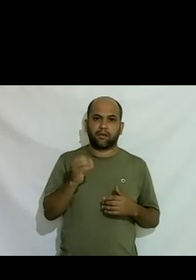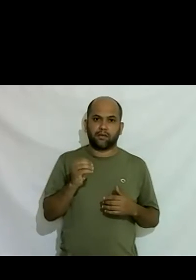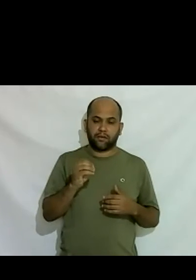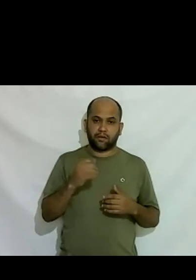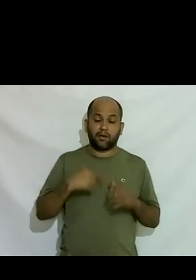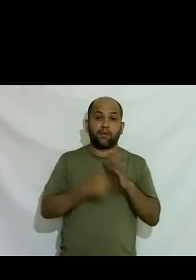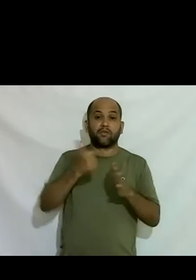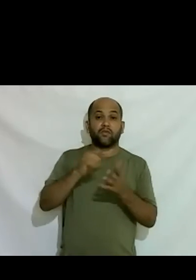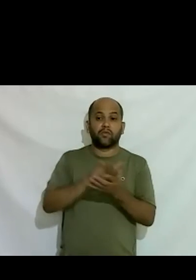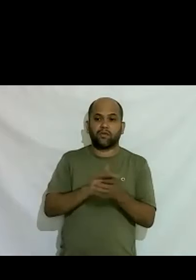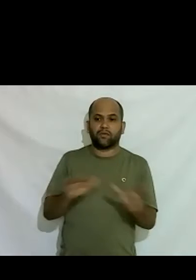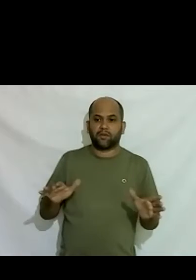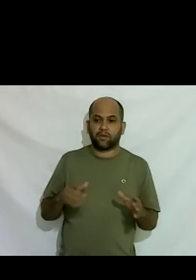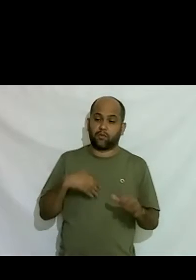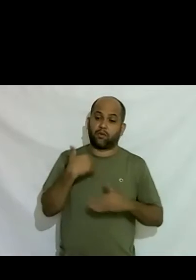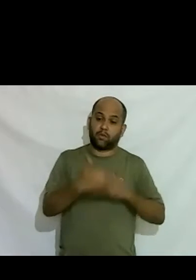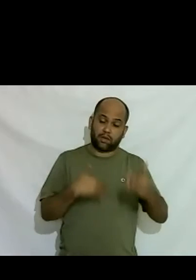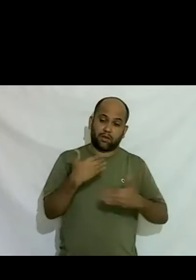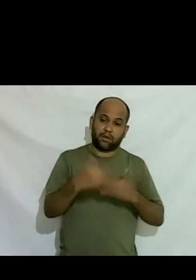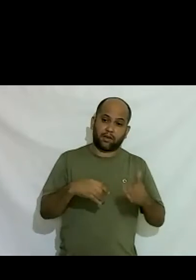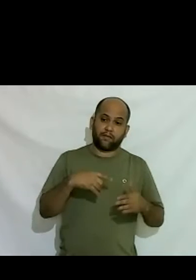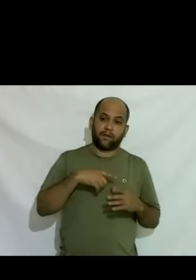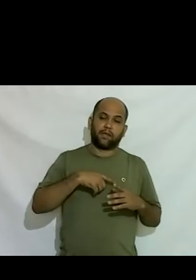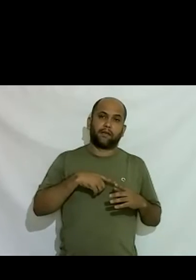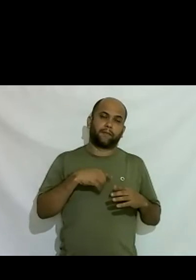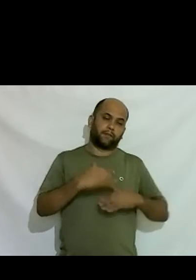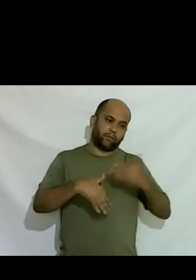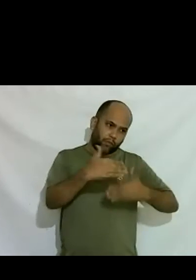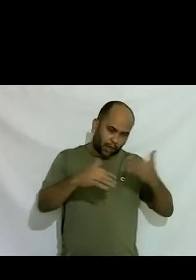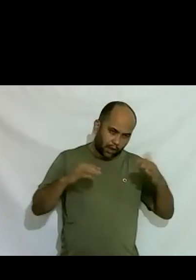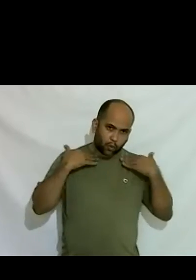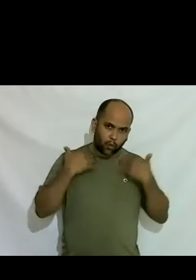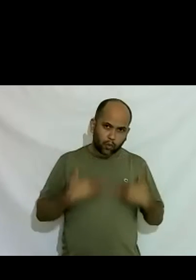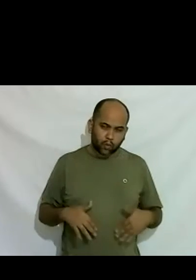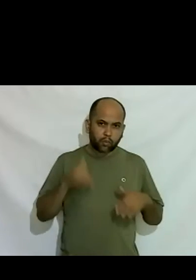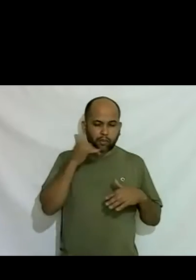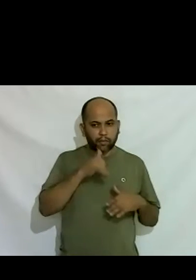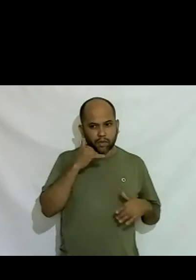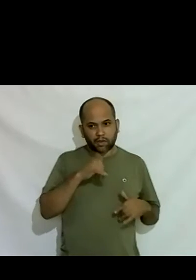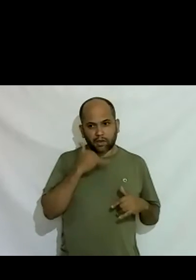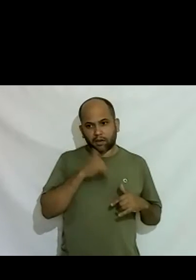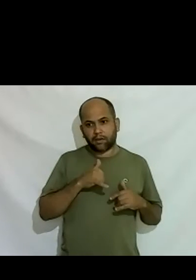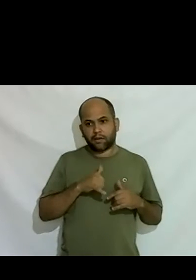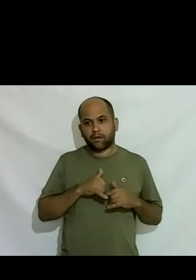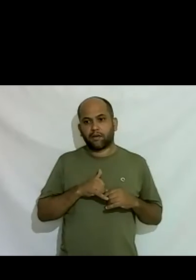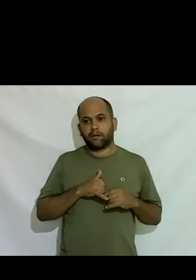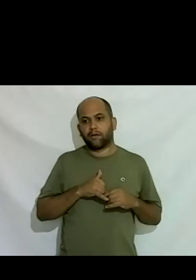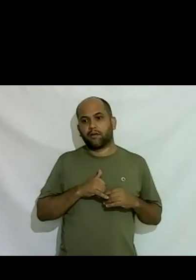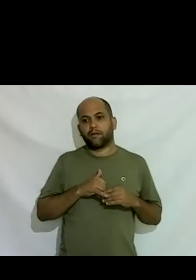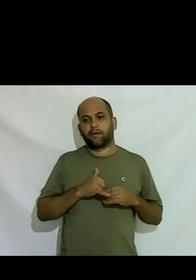quanto mais eu ia quanto mais eu estava sendo eu algo que eu sempre fiz mais eu queria